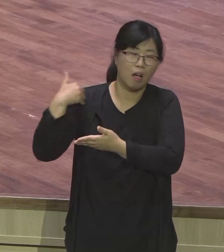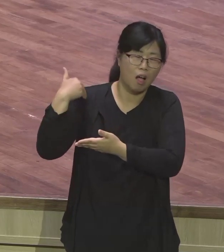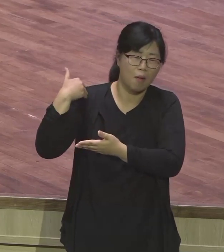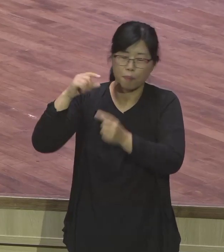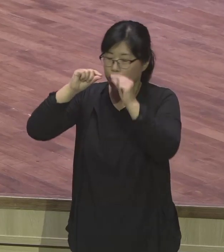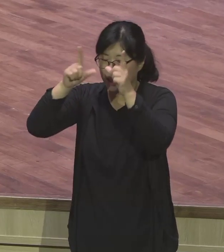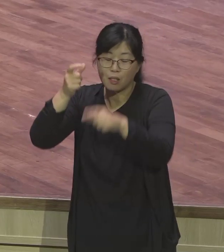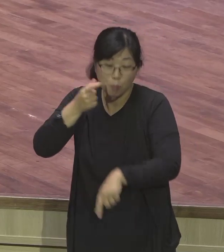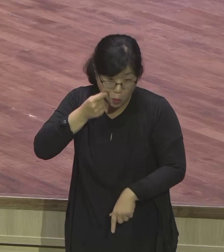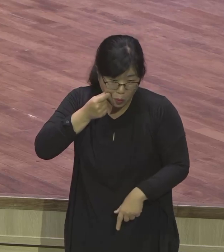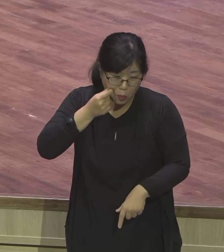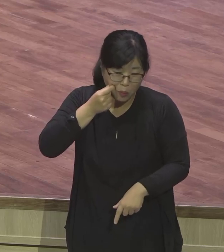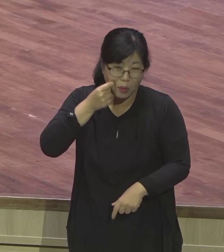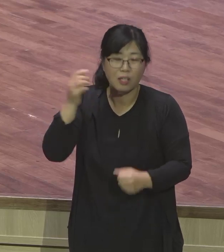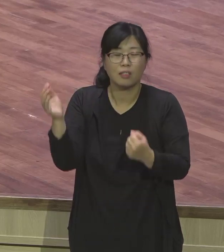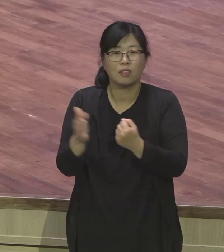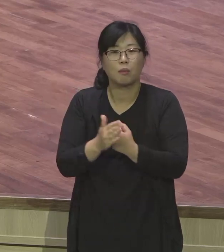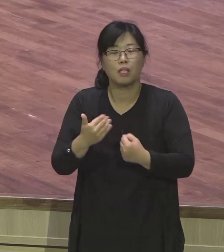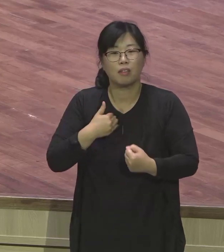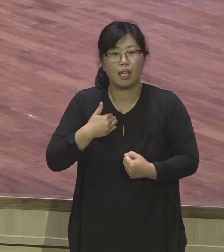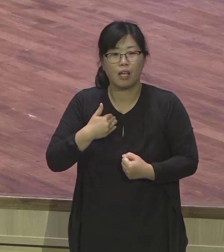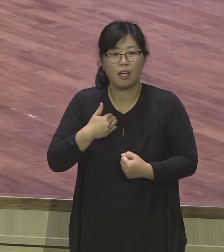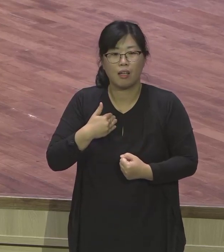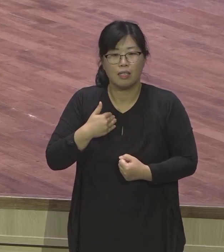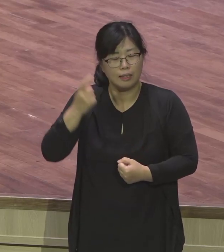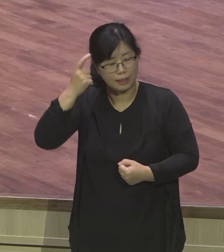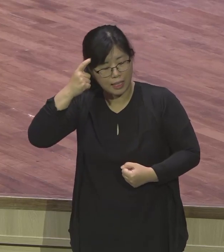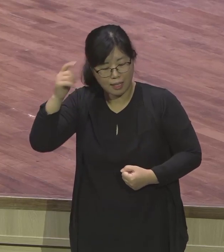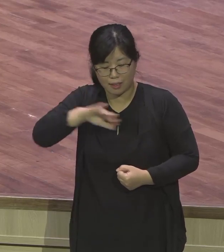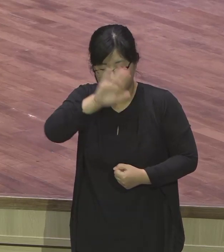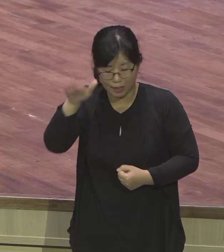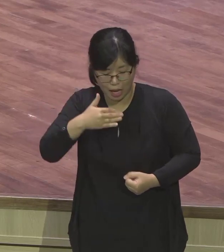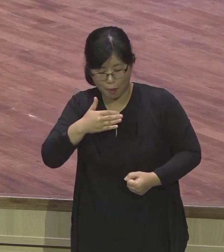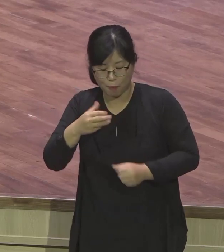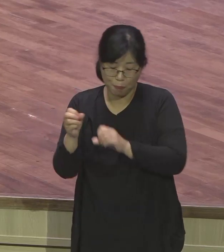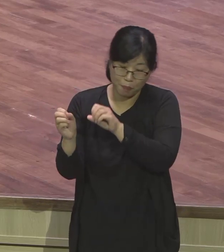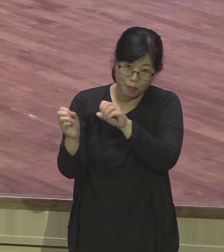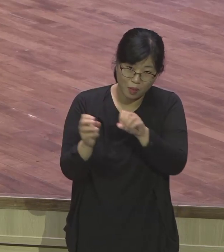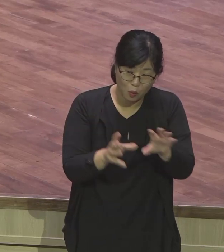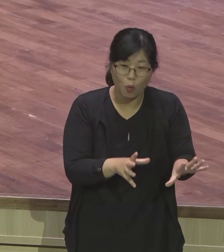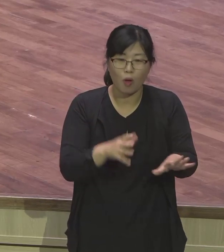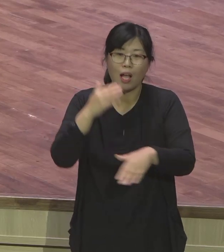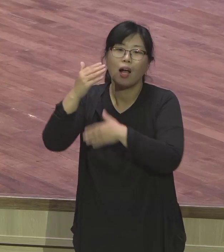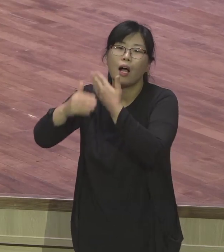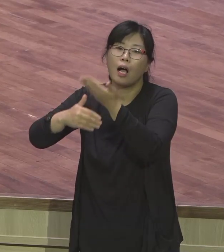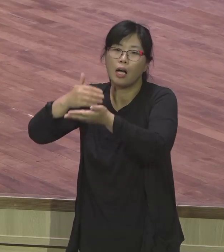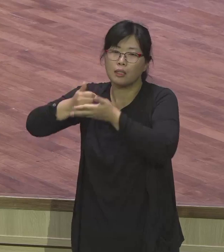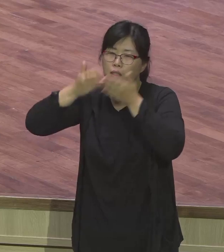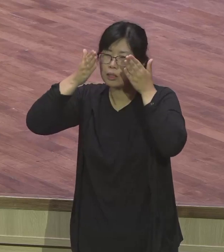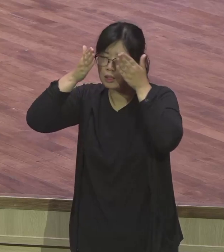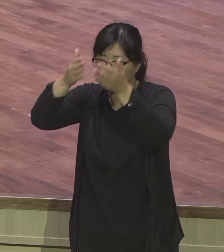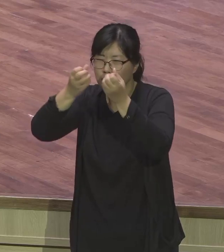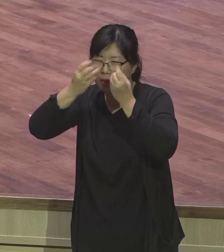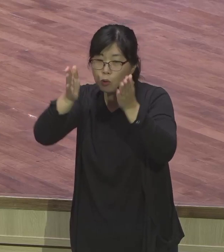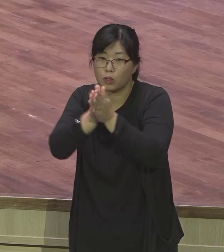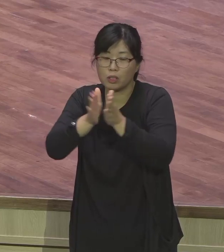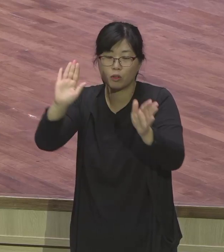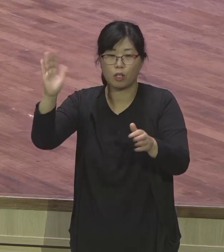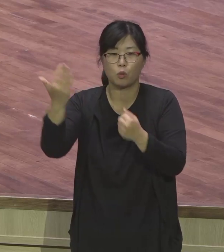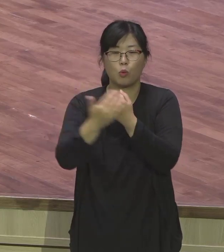내려놓고 내 자동심 다 내려놓고 이제 과거껏 다 내려놓고 지금 이 시간부터 새롭게 하여 주옵사사 하나님의 영에